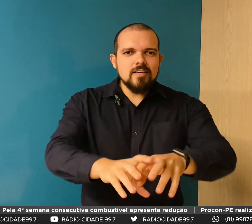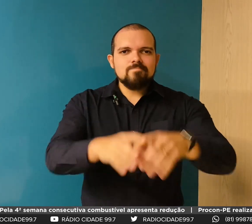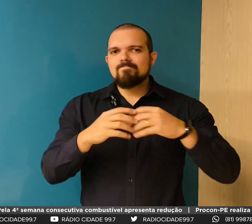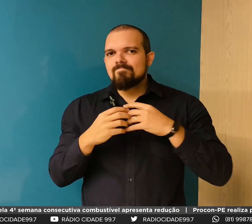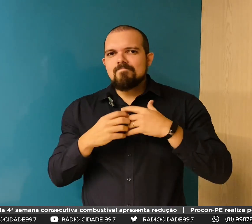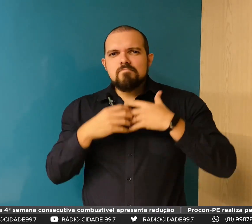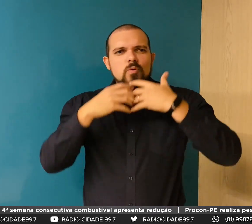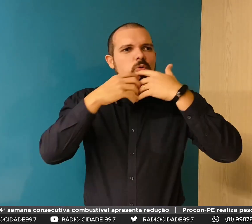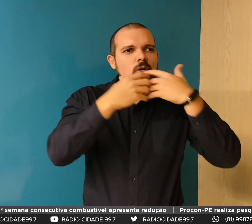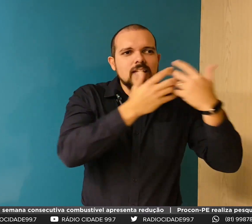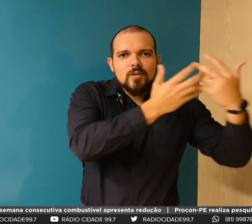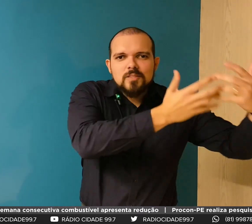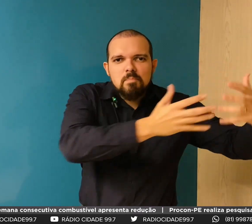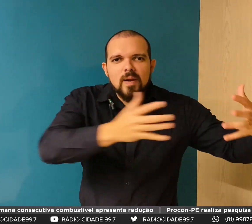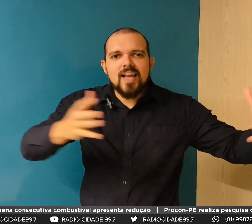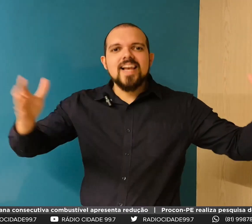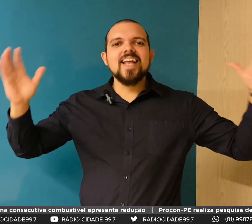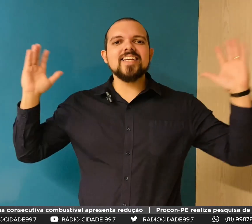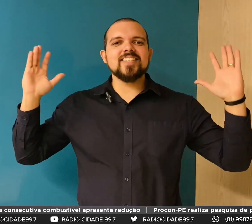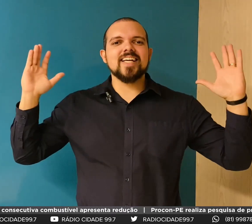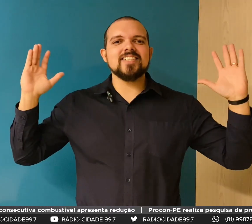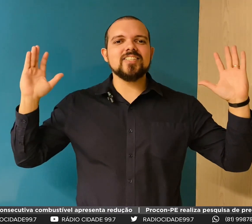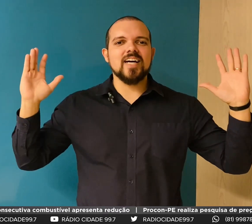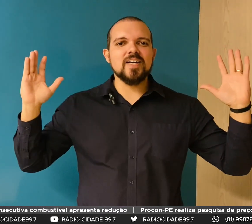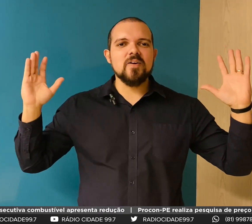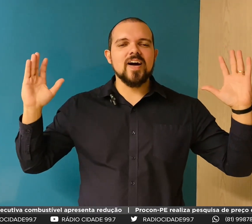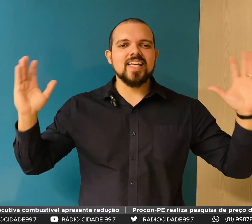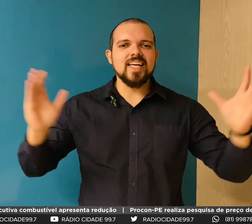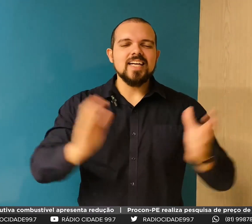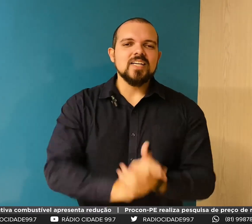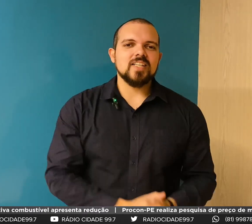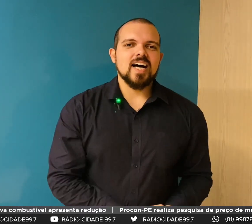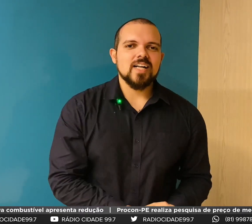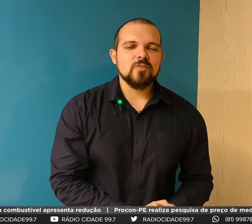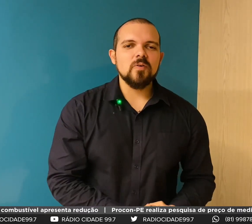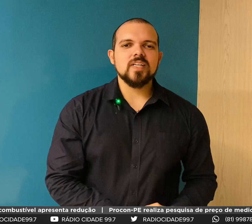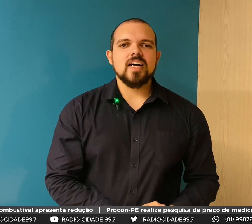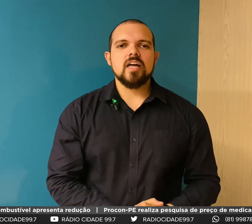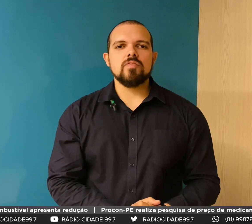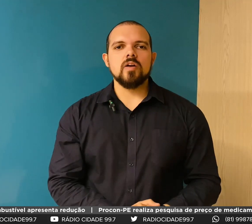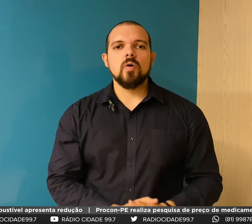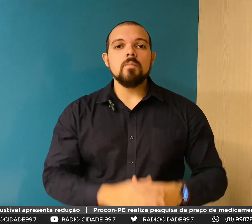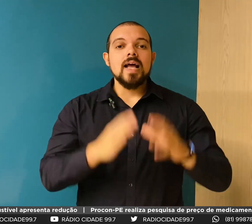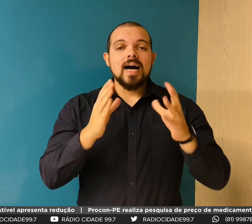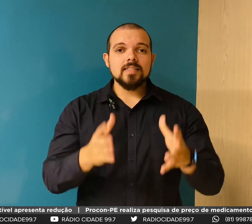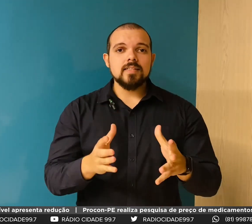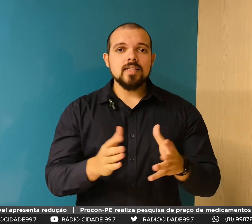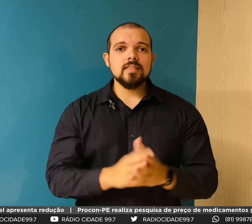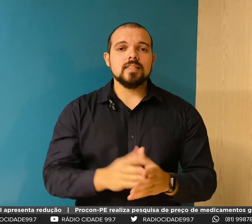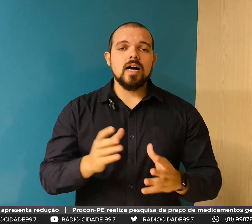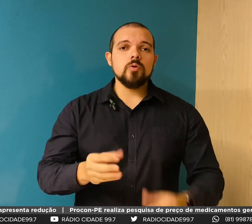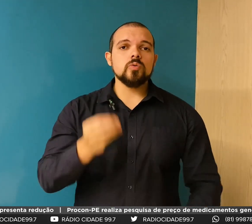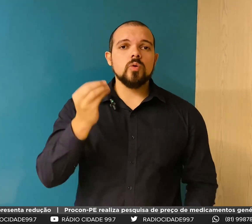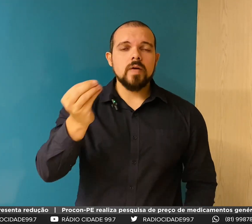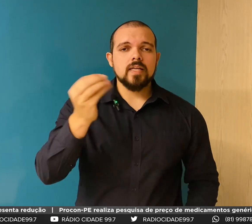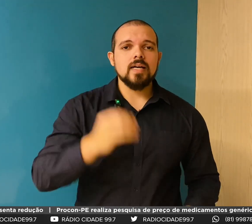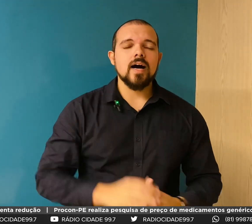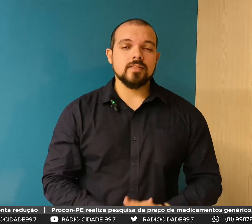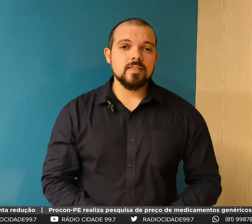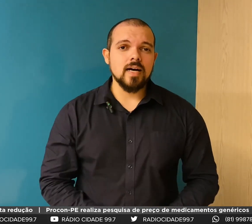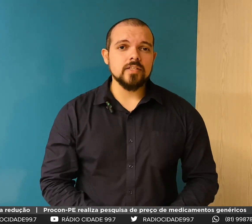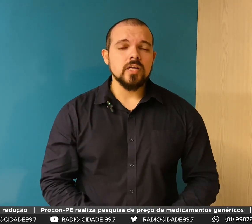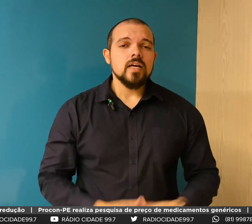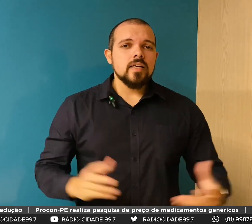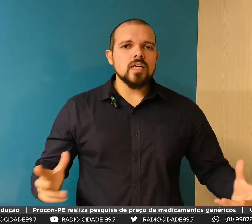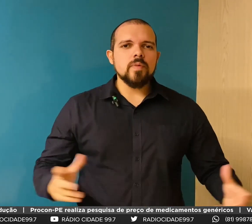e toda a nossa playlist que a gente já criou aqui na coluna Carreira e Valor, acessa o YouTube